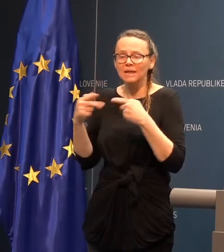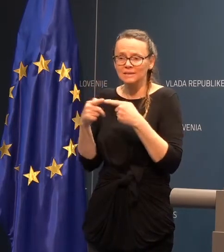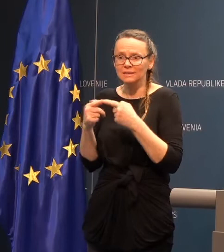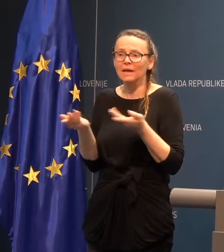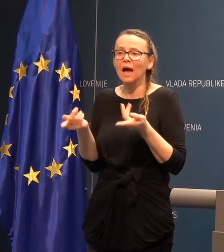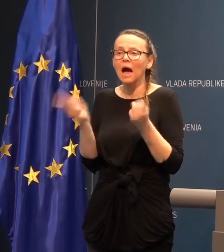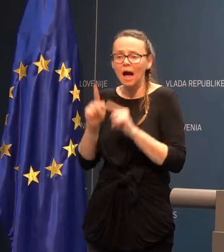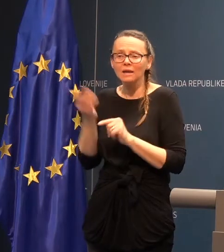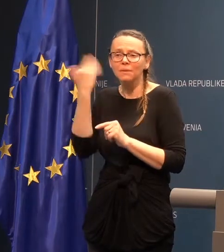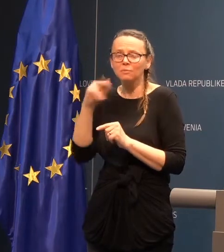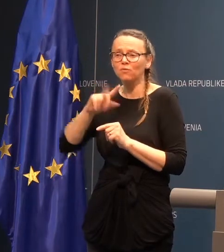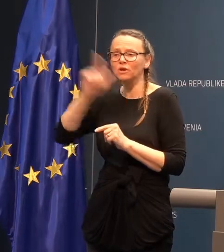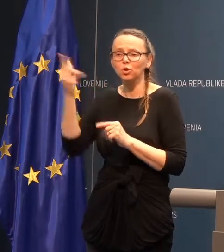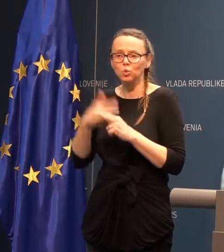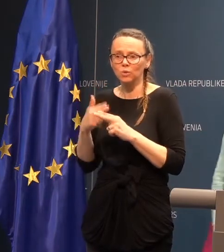celo vi v tojini.